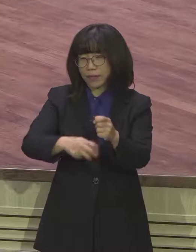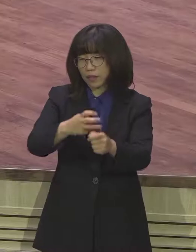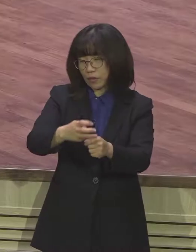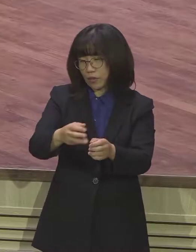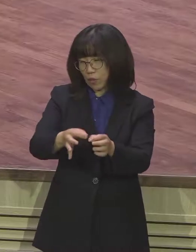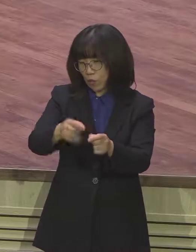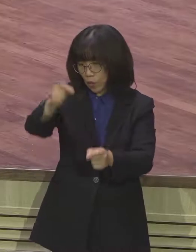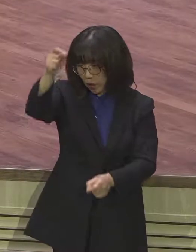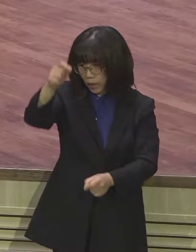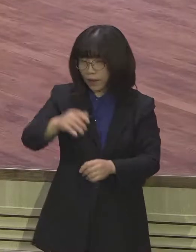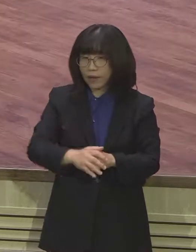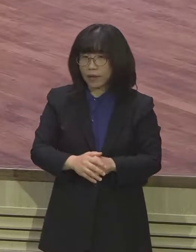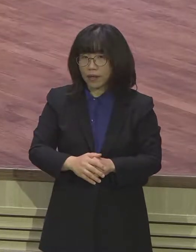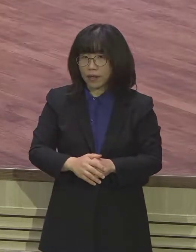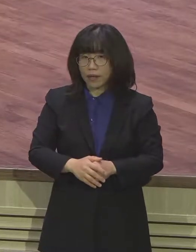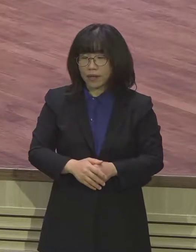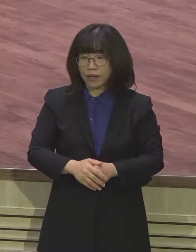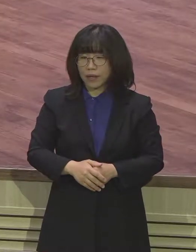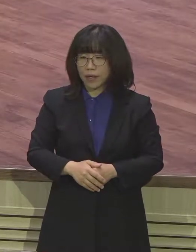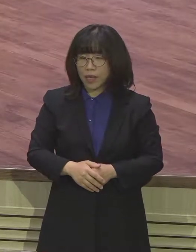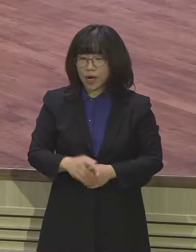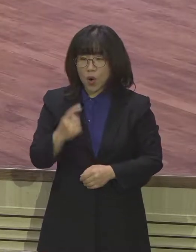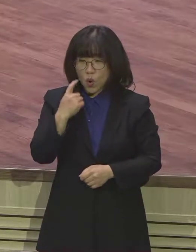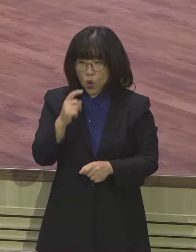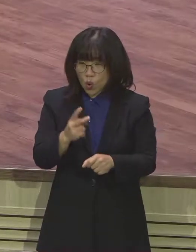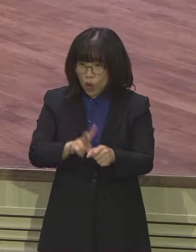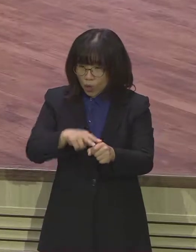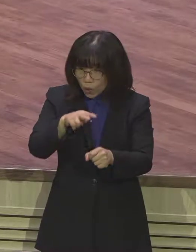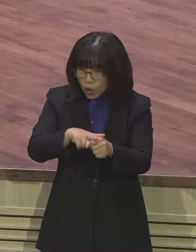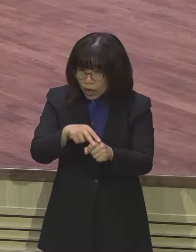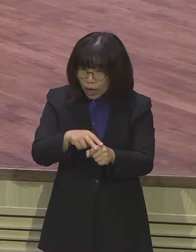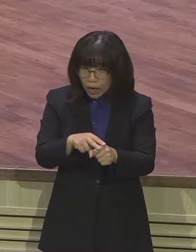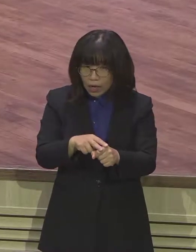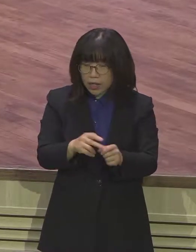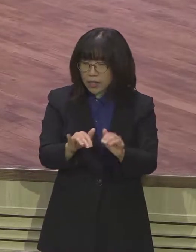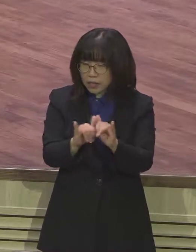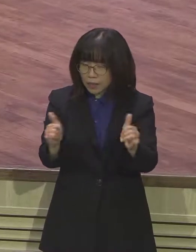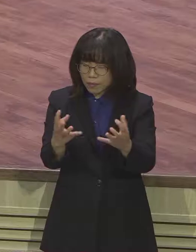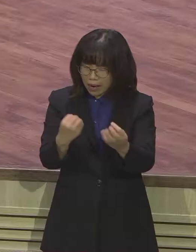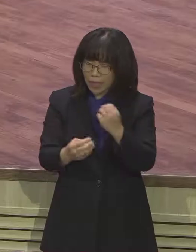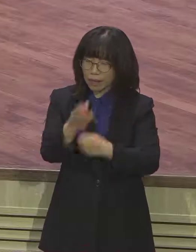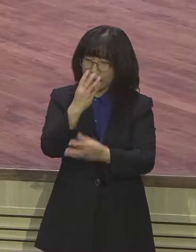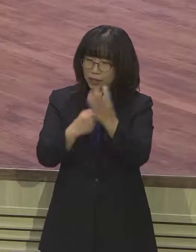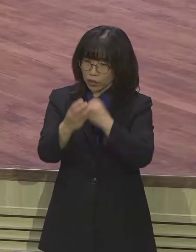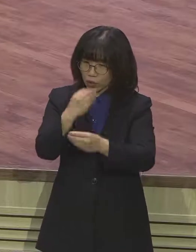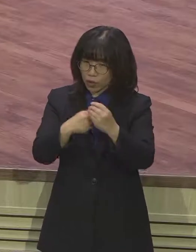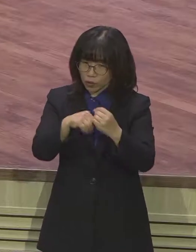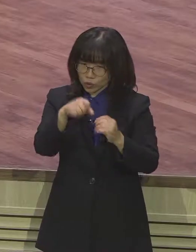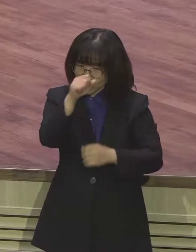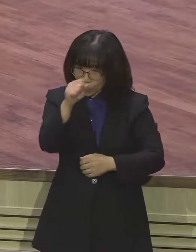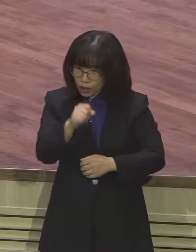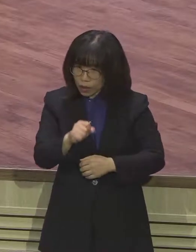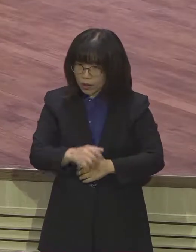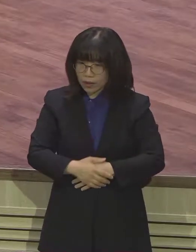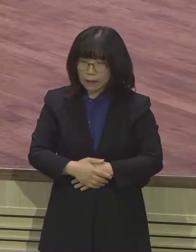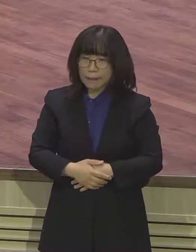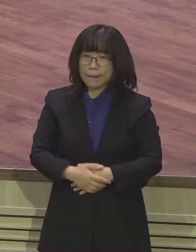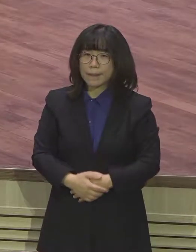4일에 한 병씩은 사람들이 이 코카콜라를 마신다고 하니까 이 브랜드 가치가 전 세계 1위입니다 굉장히 유명한